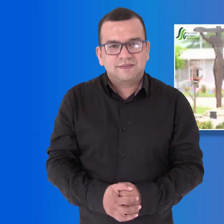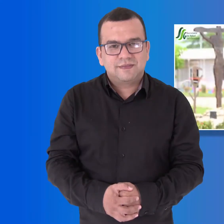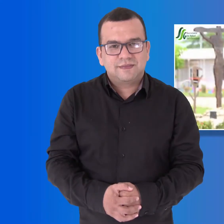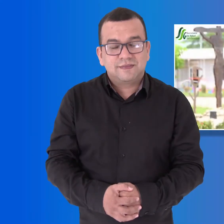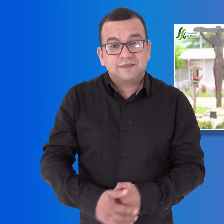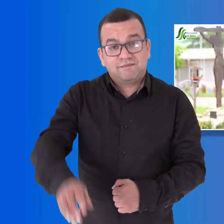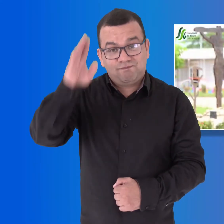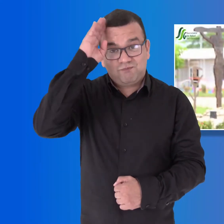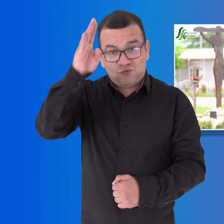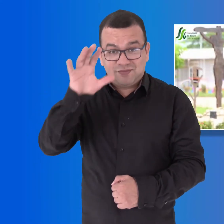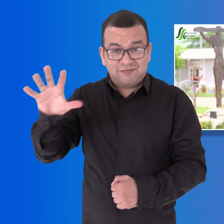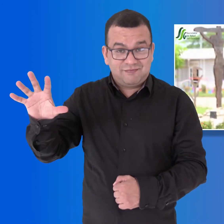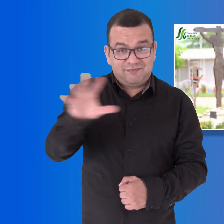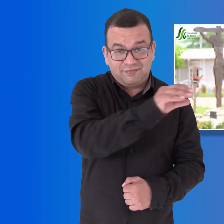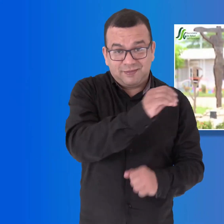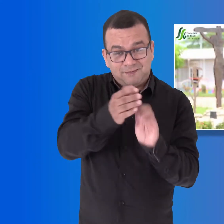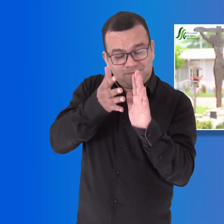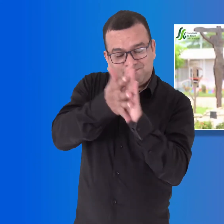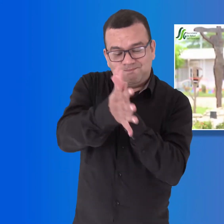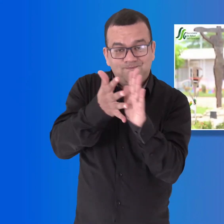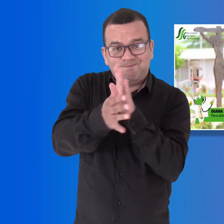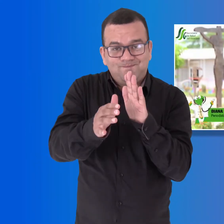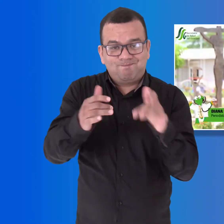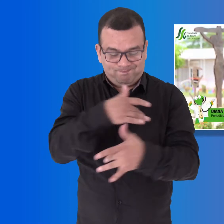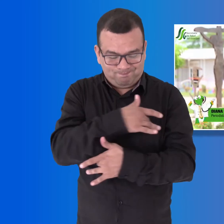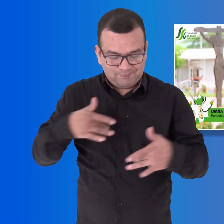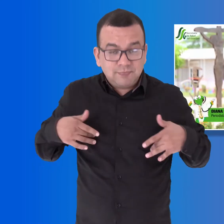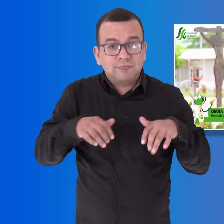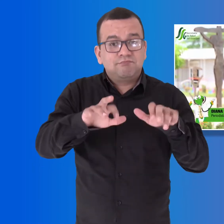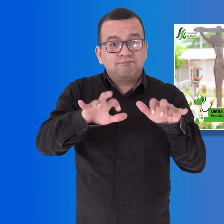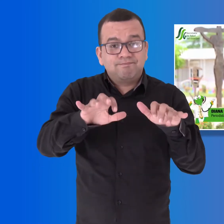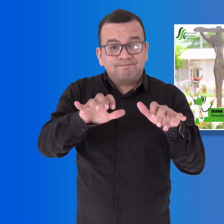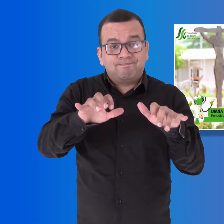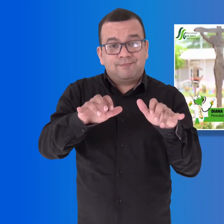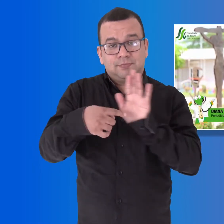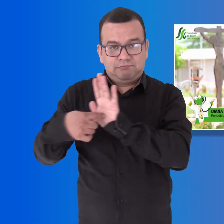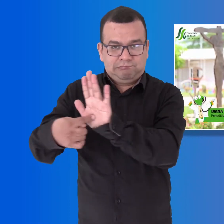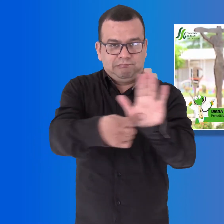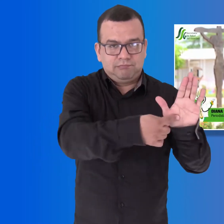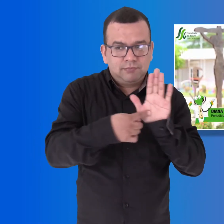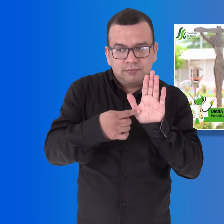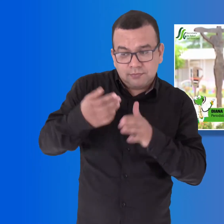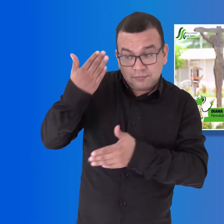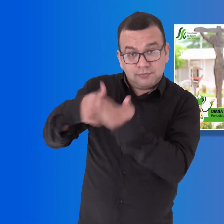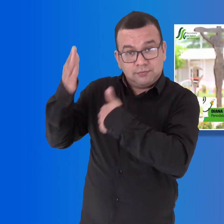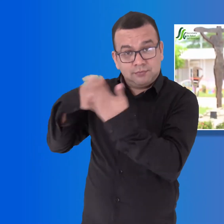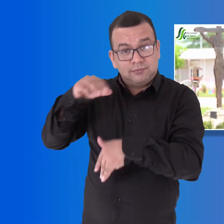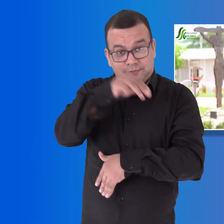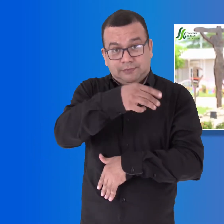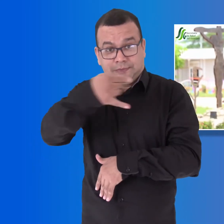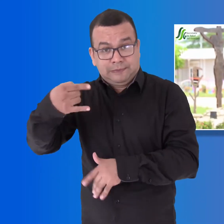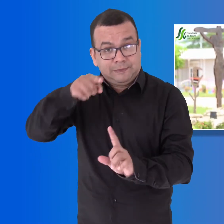Bienvenidos a este clip informativo de la Secretaría de Salud del Guaviare. Desde el pasado mes de marzo, cuando se declaró la pandemia por COVID